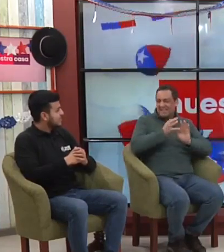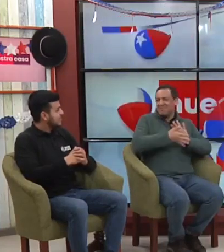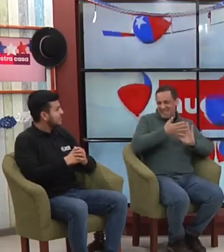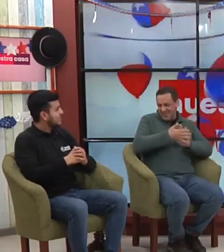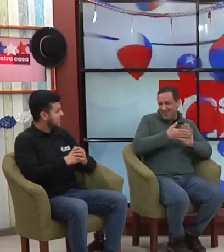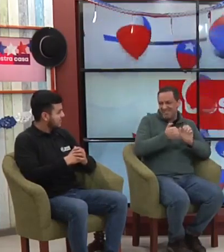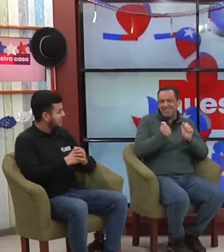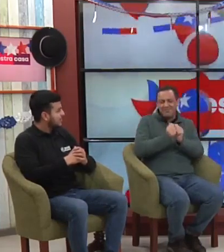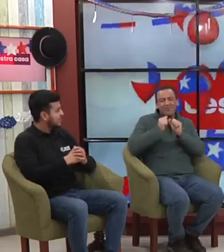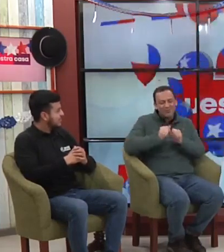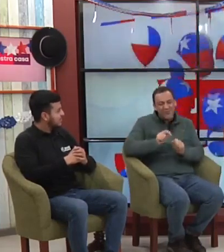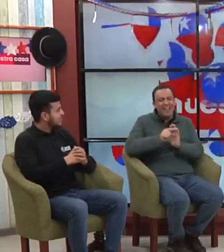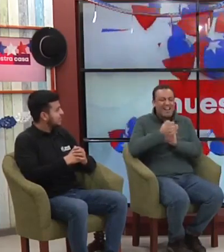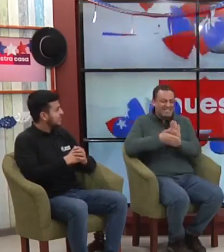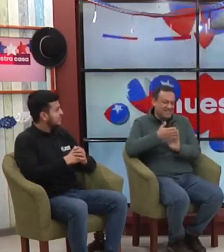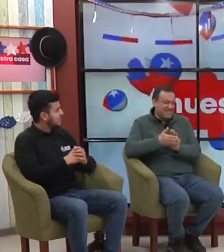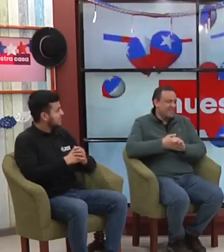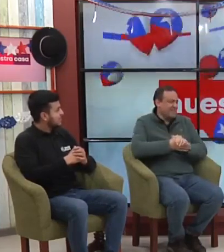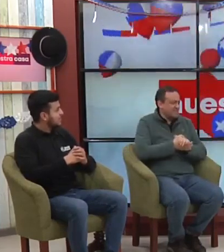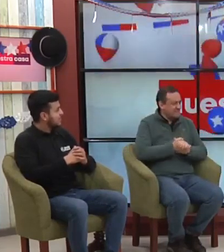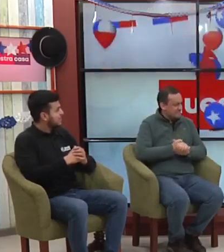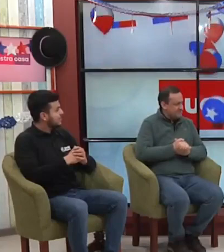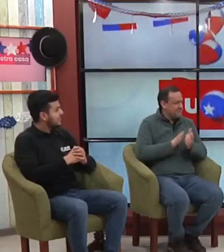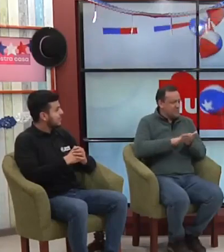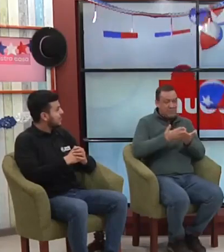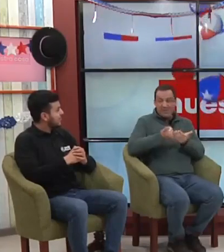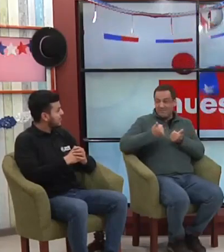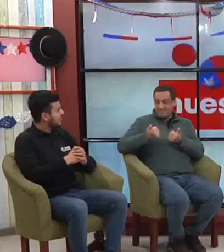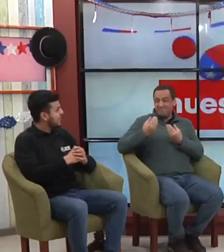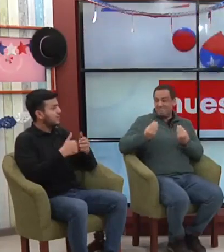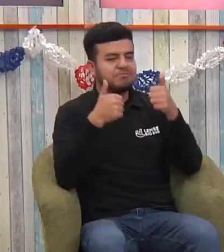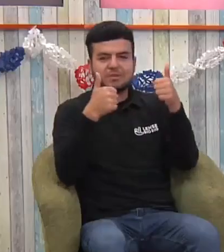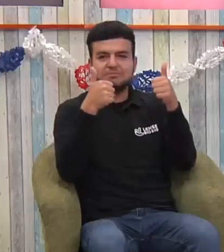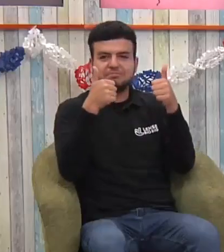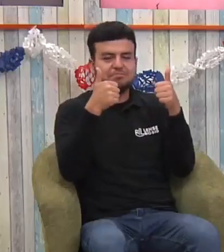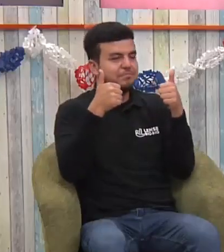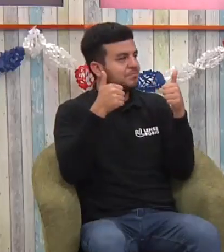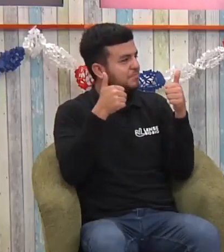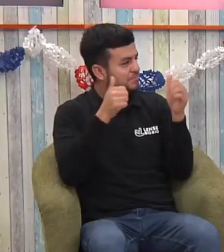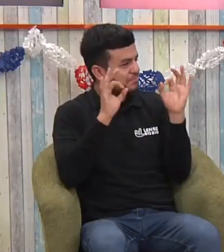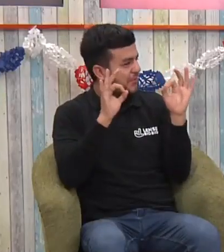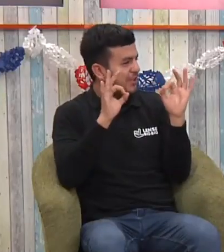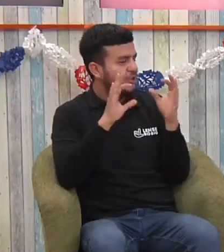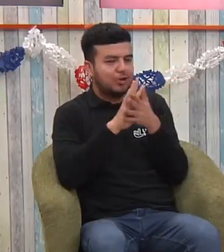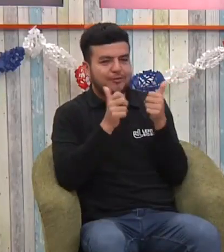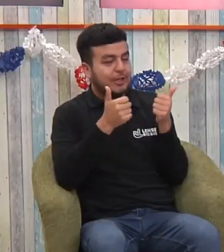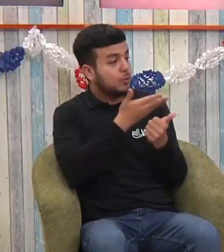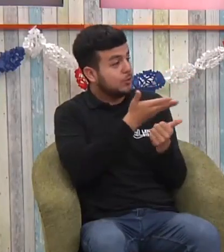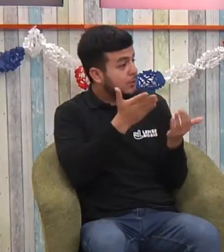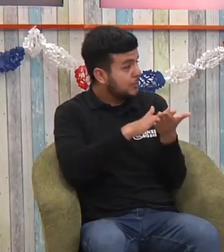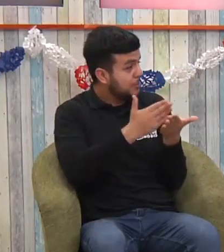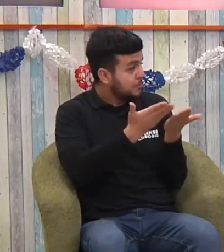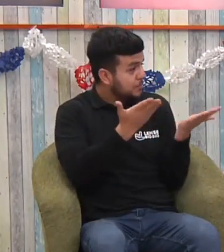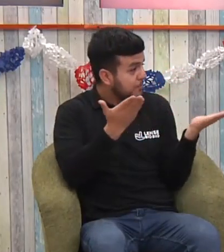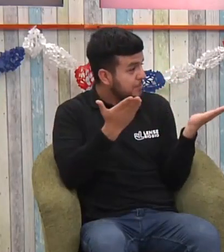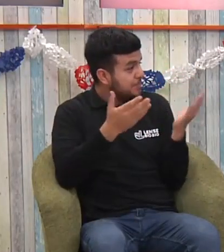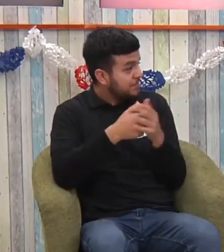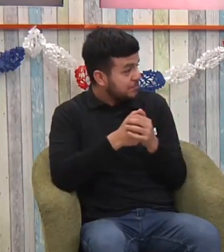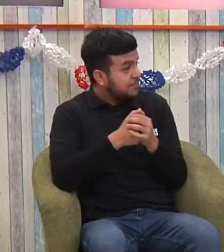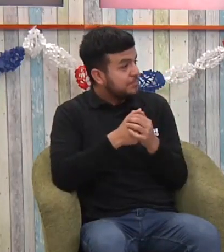Lengua de Señas en nuestro país. ¿Cómo están? Bienvenidos. Súper bien, súper bien. ¿Y ustedes qué tal? Contento de